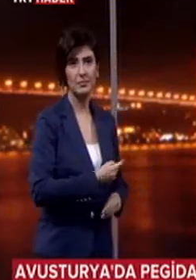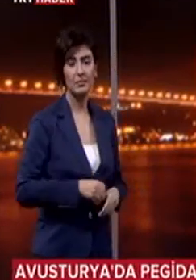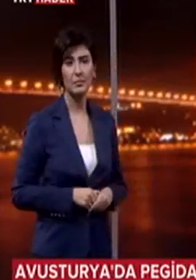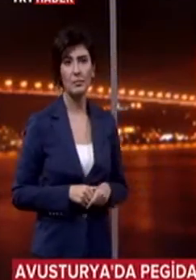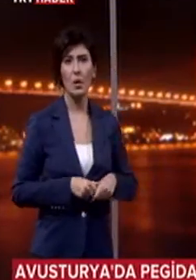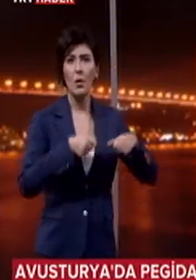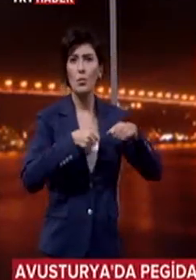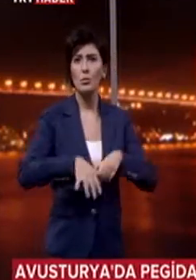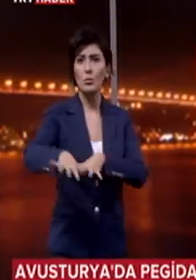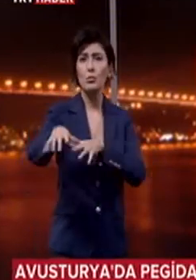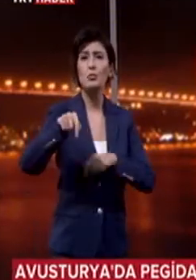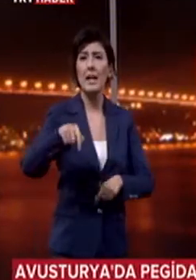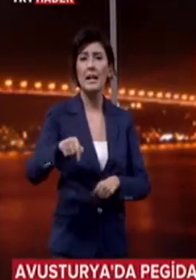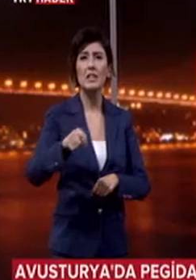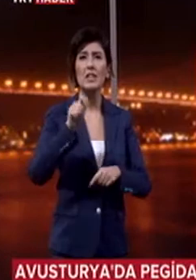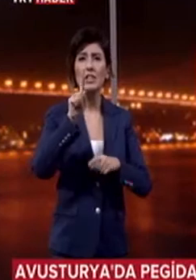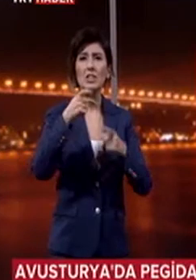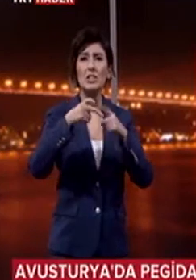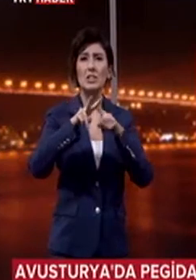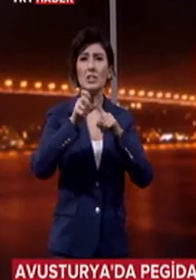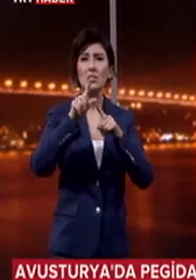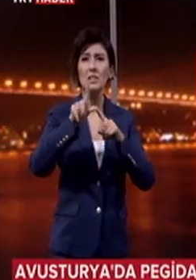Yürüyüşte ırkçılığa hayır, naziler dışarı sloganlar atıldı.